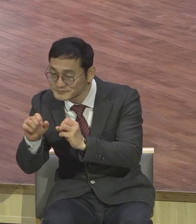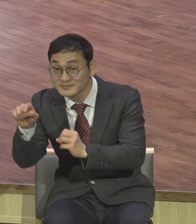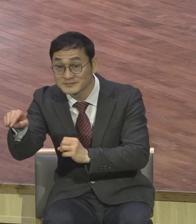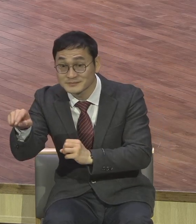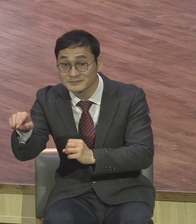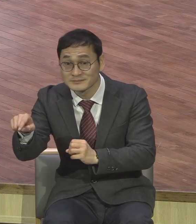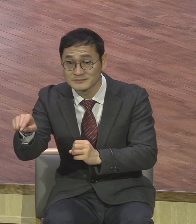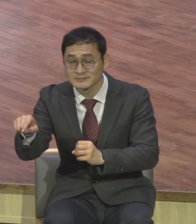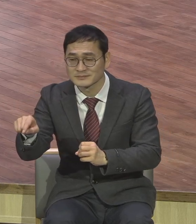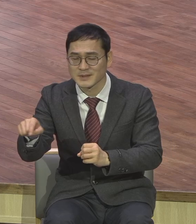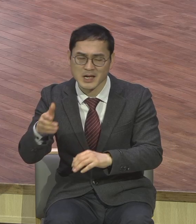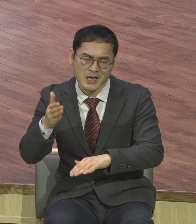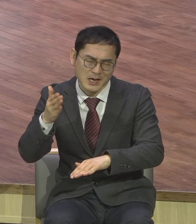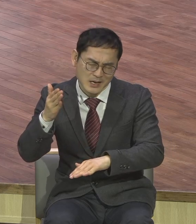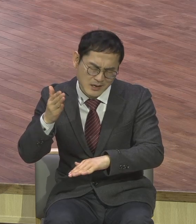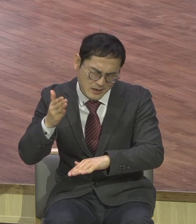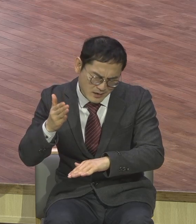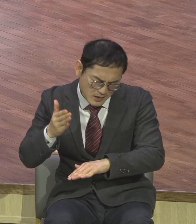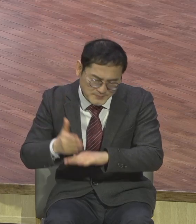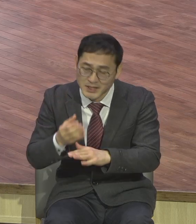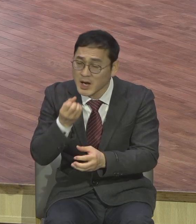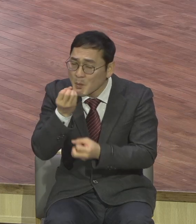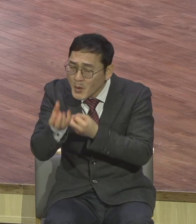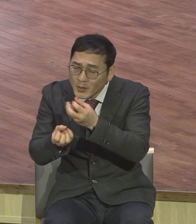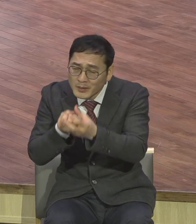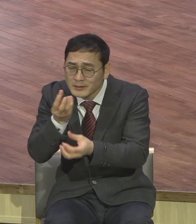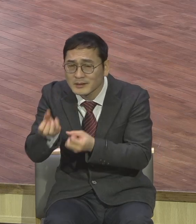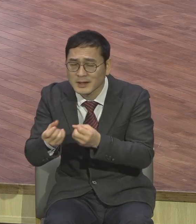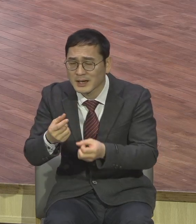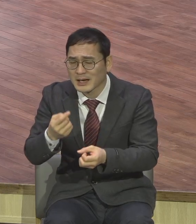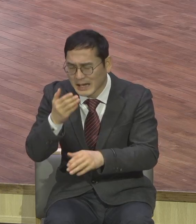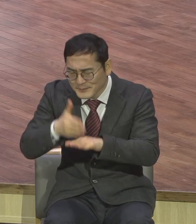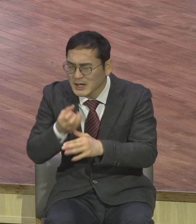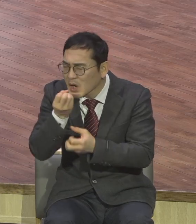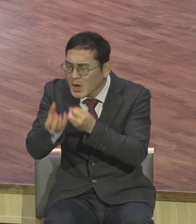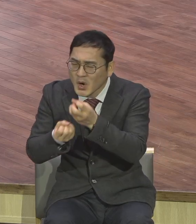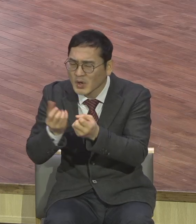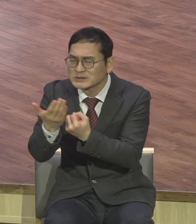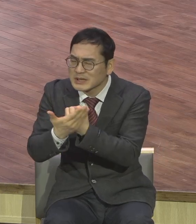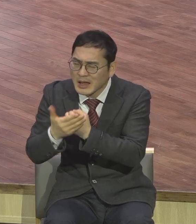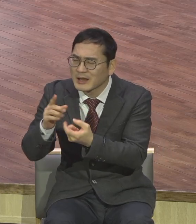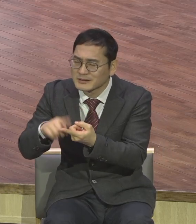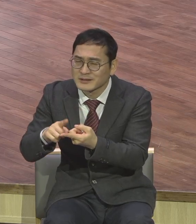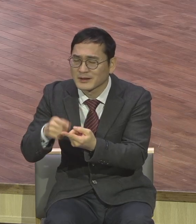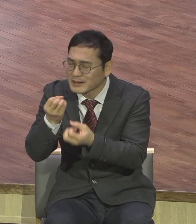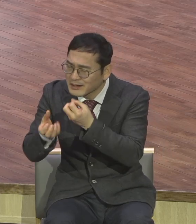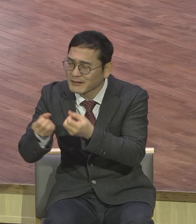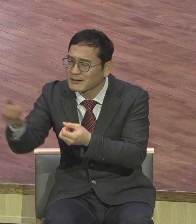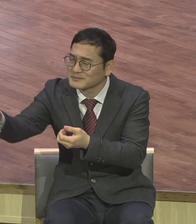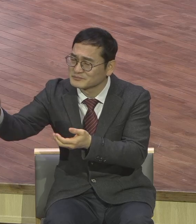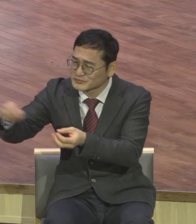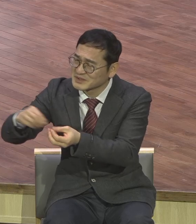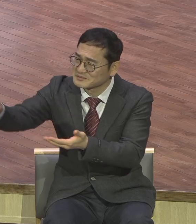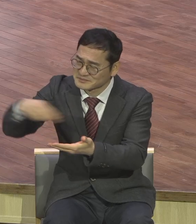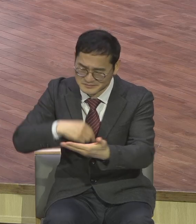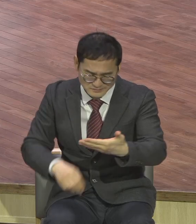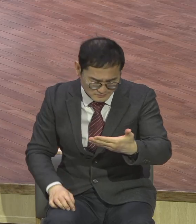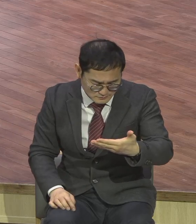간정을 쭉 그들을 보냈는데 보니까 간정을 보냈는데 너무 내가 은혜를 받았다 아침에 오늘 아침에 예수를 믿고